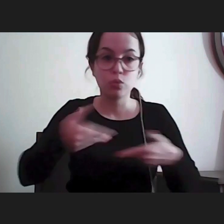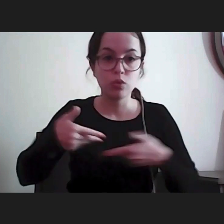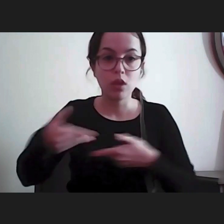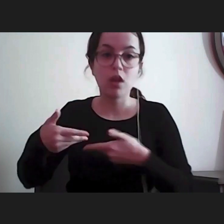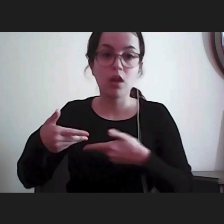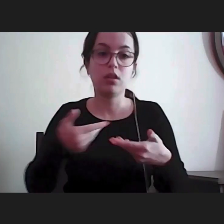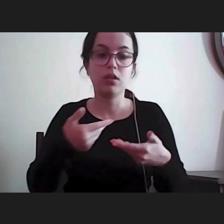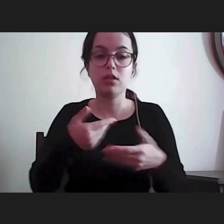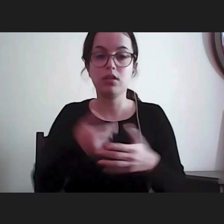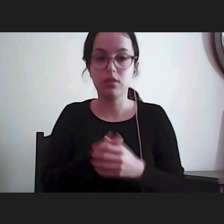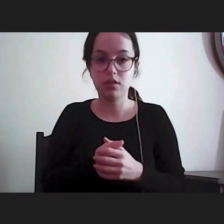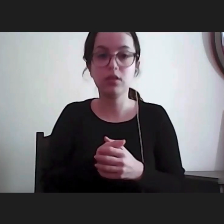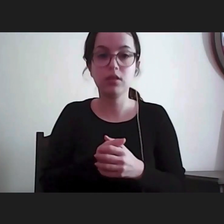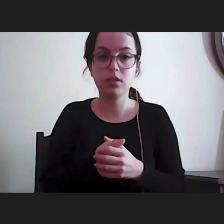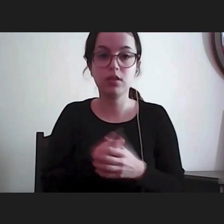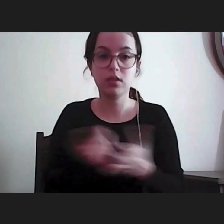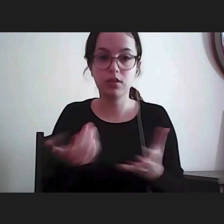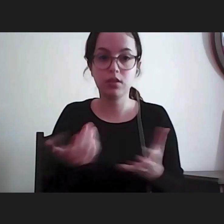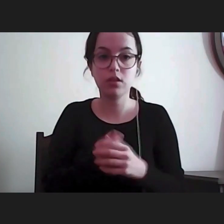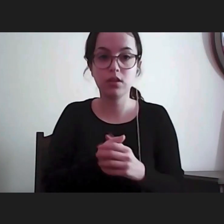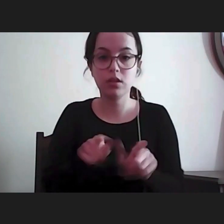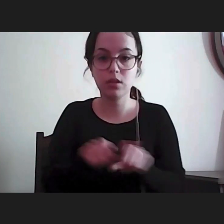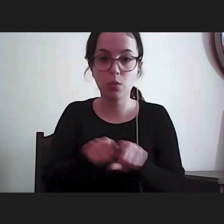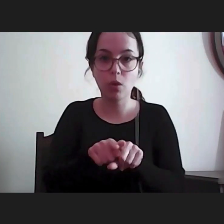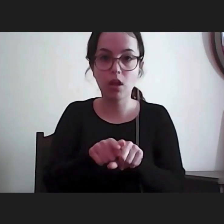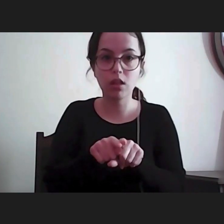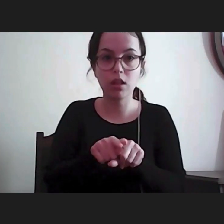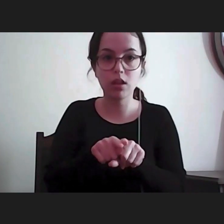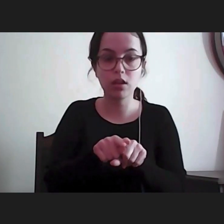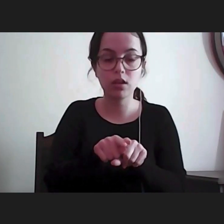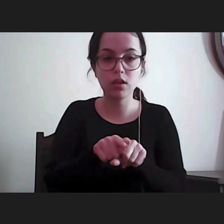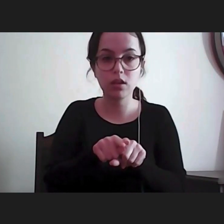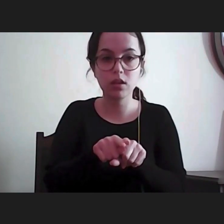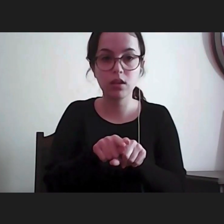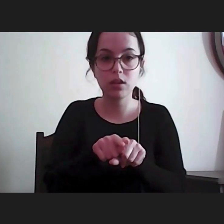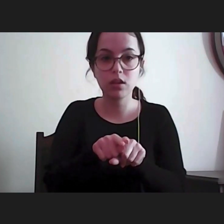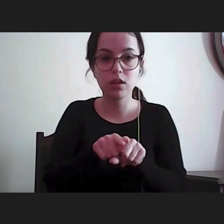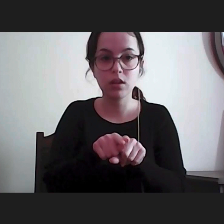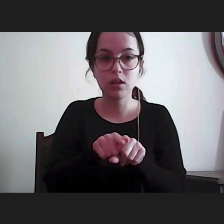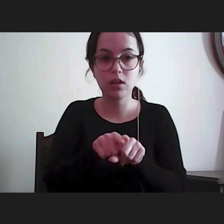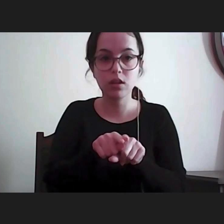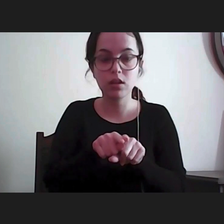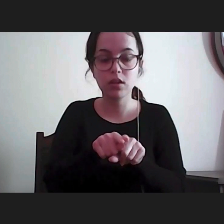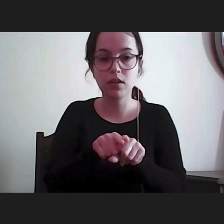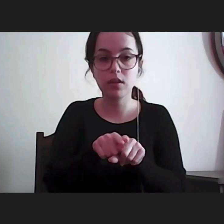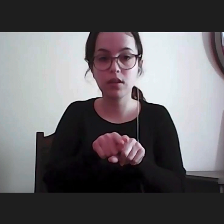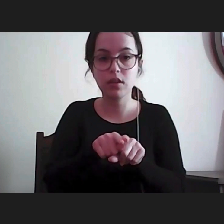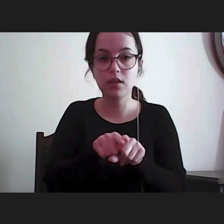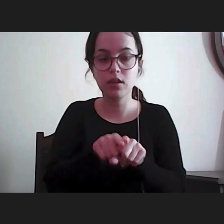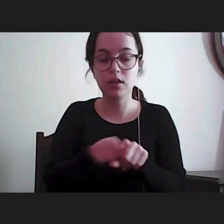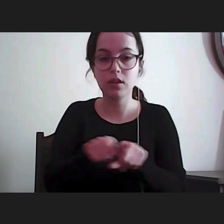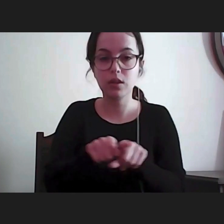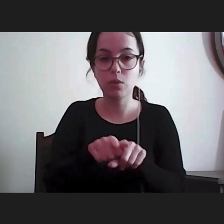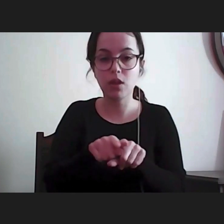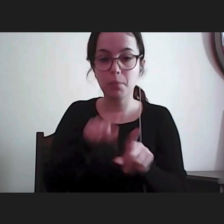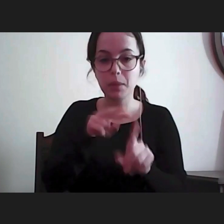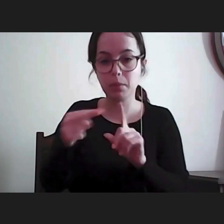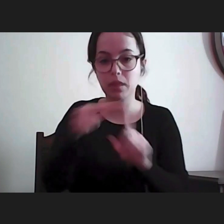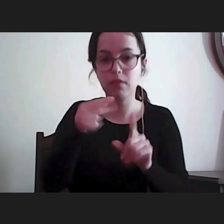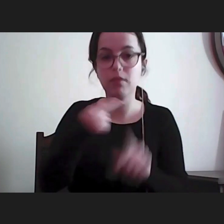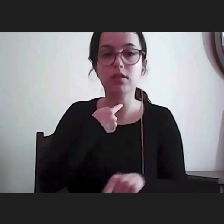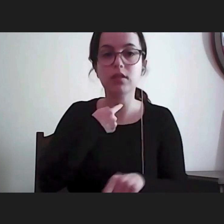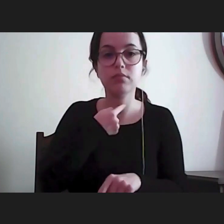ou disponíveis preferencialmente ou, enfim, quase, exclusivo por estas vias digitais. Portanto,